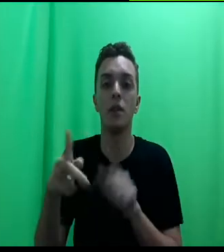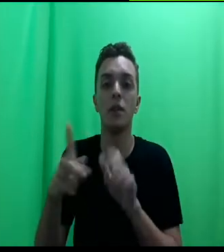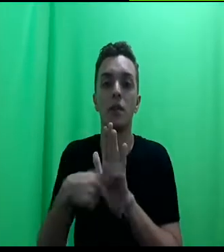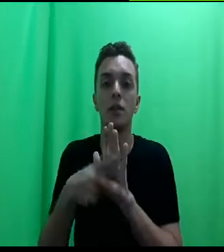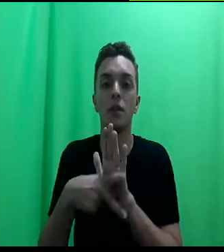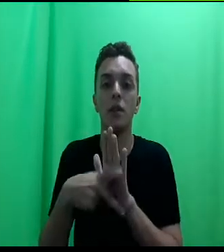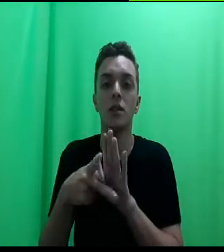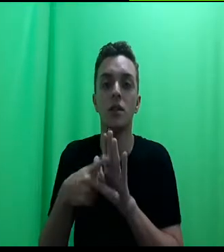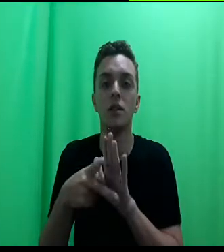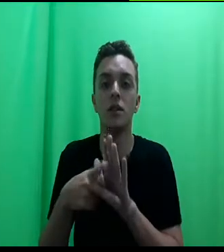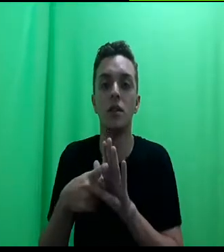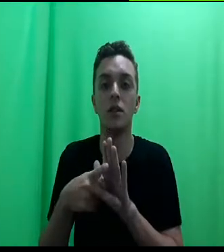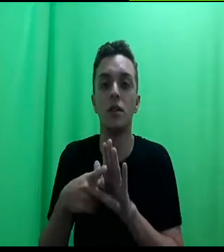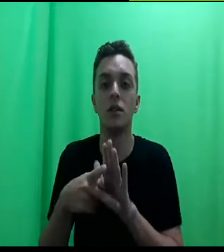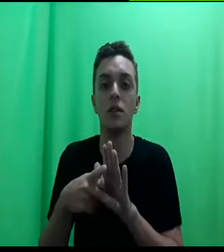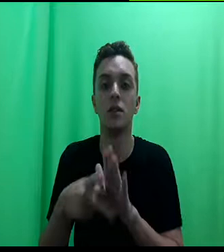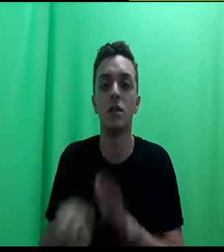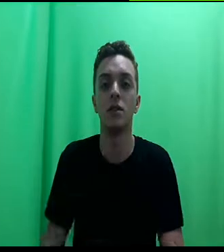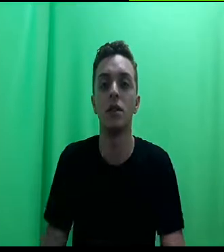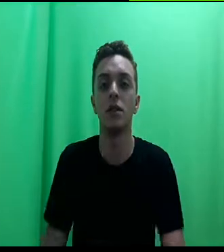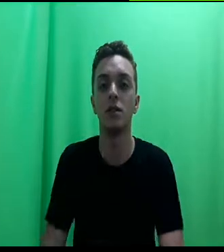parece interessante das clínicas.